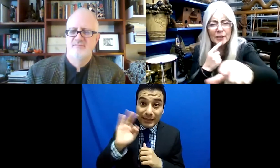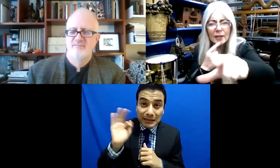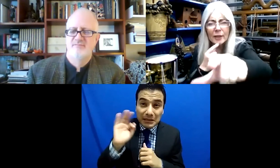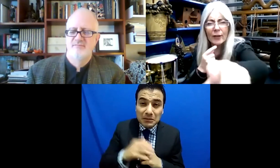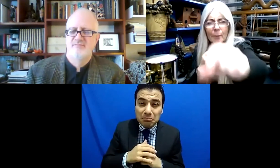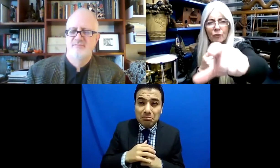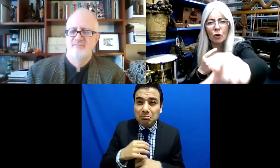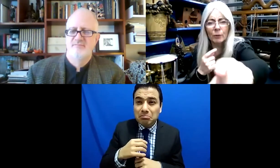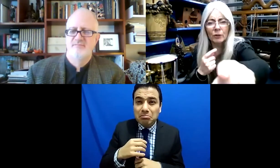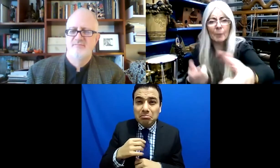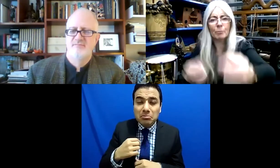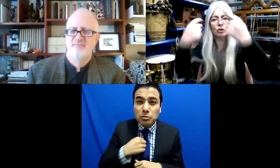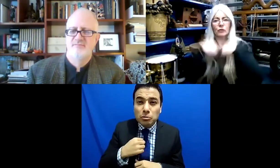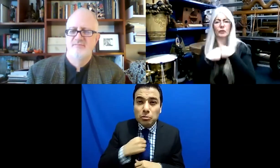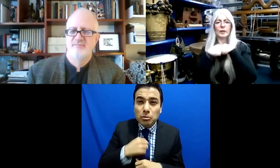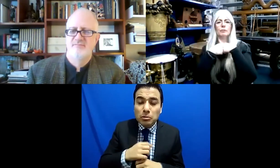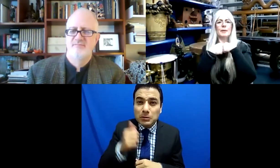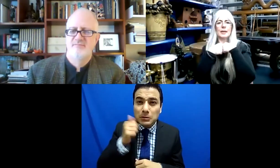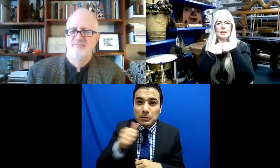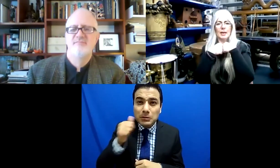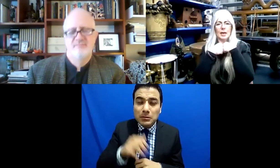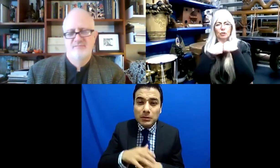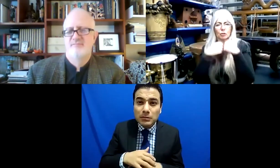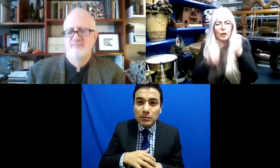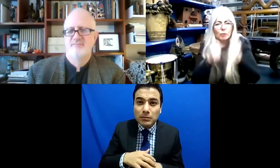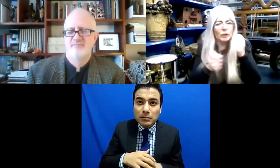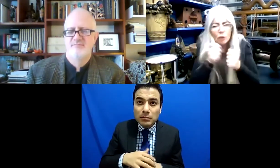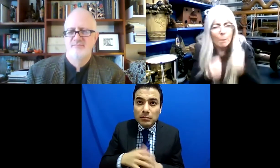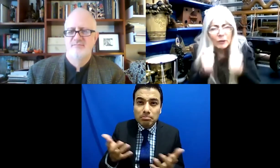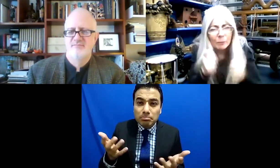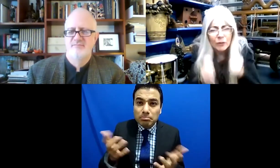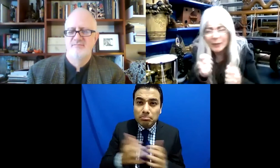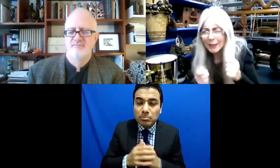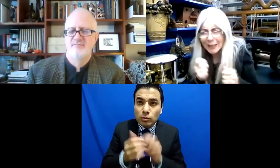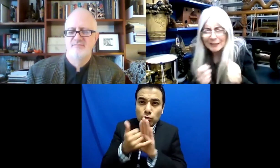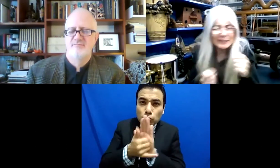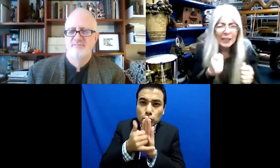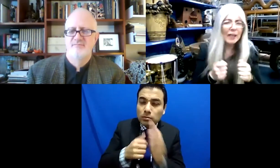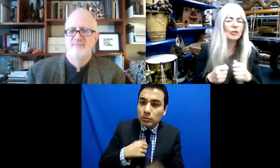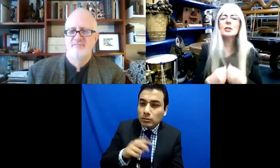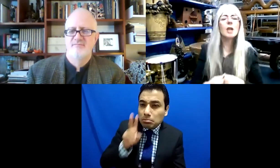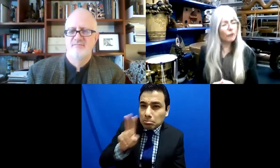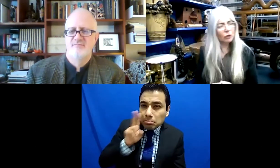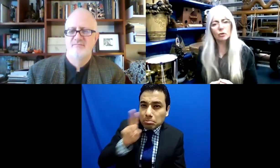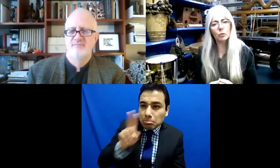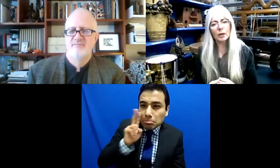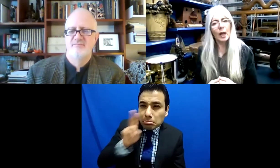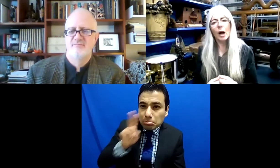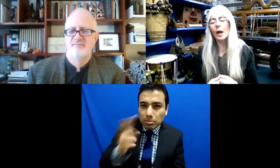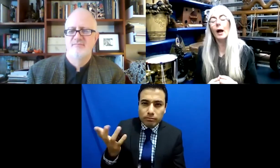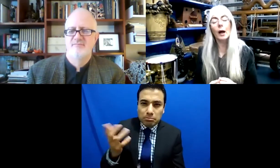conciertos en YouTube y preguntándome, ay, ¿cómo puedo